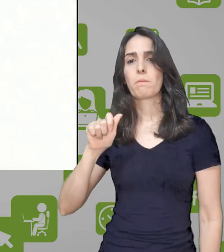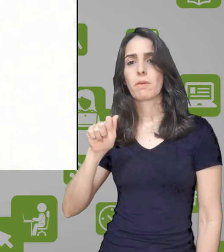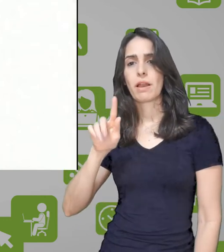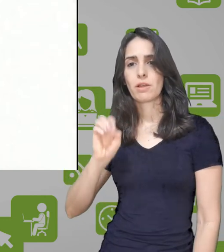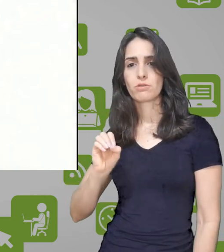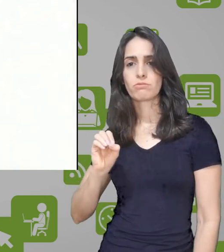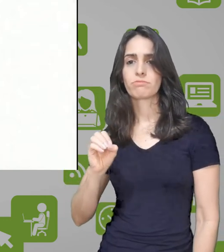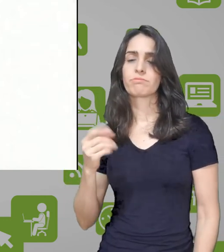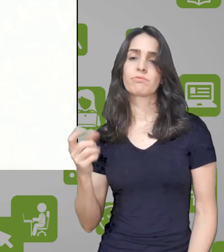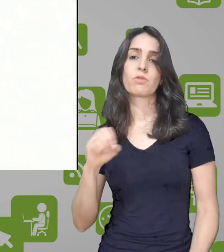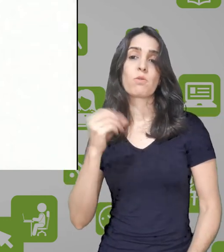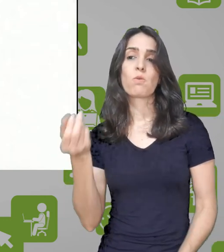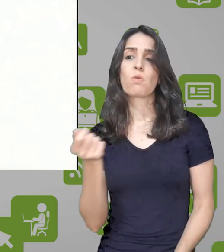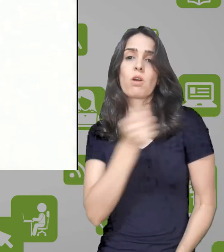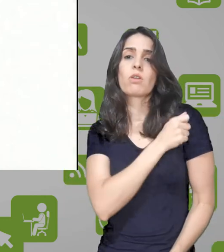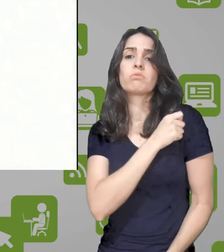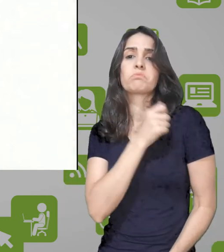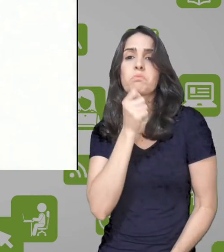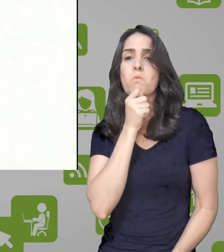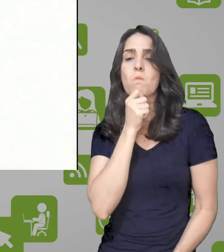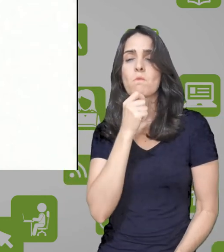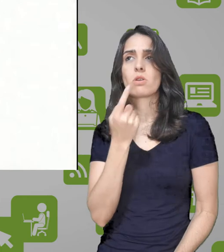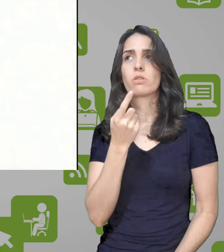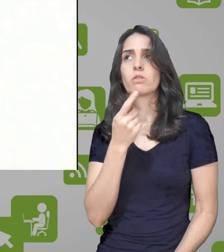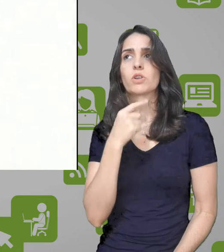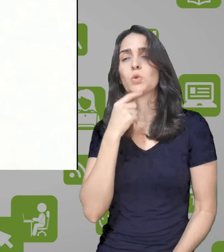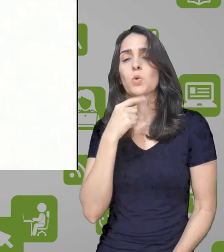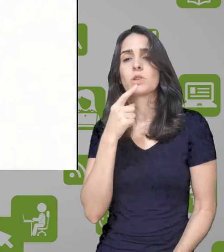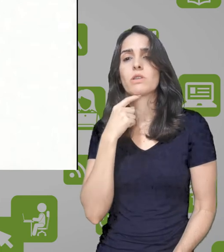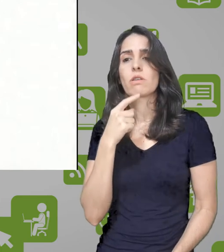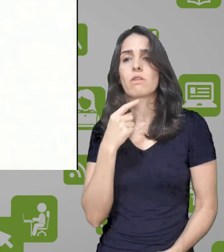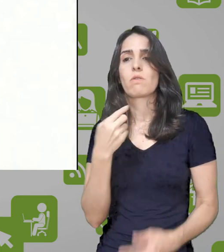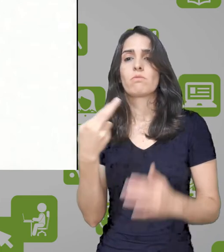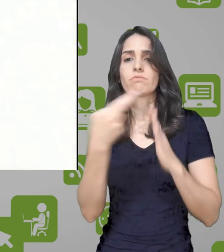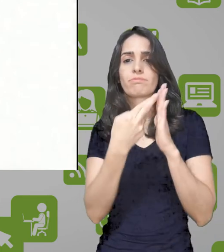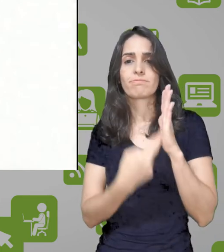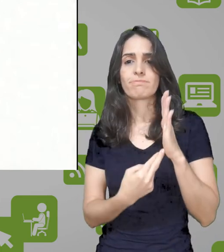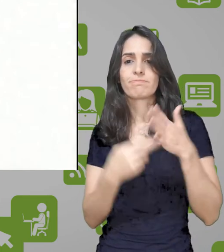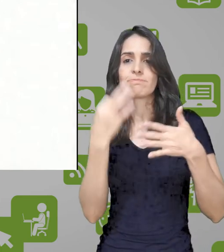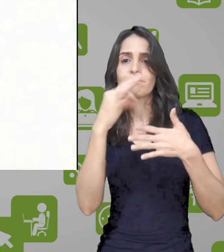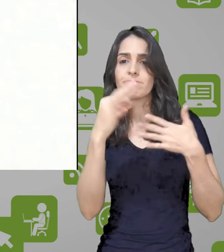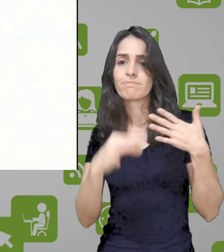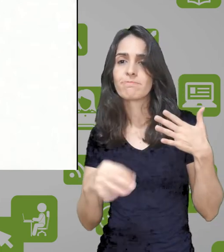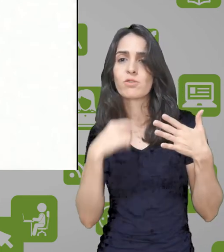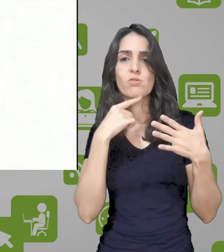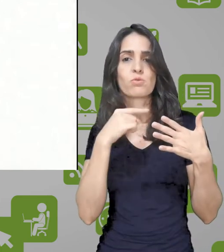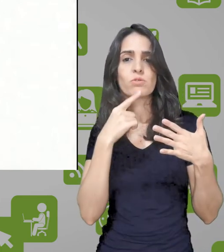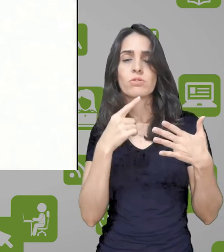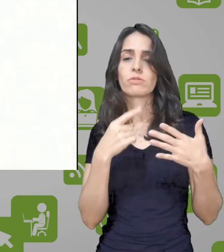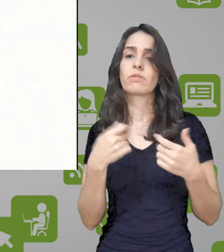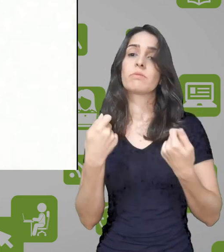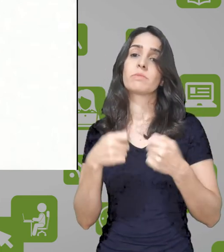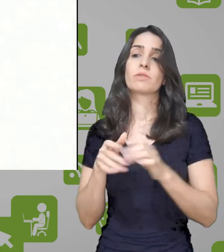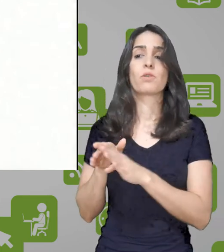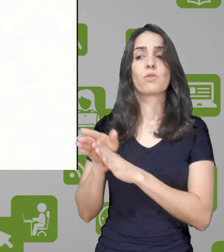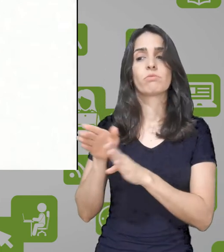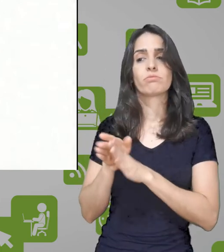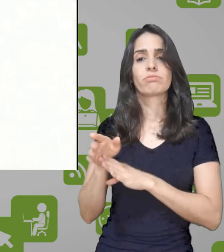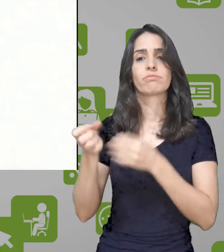contemplado bem os critérios de avaliação na sua postagem e você precise orientá-lo